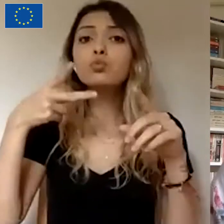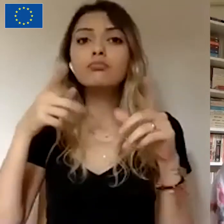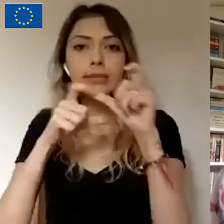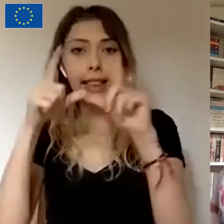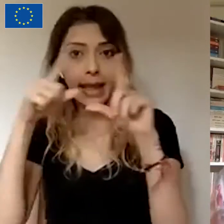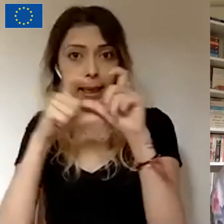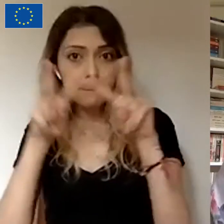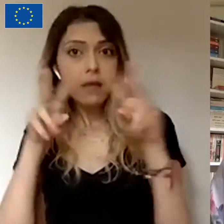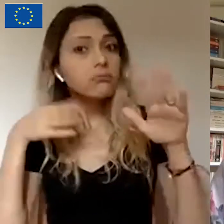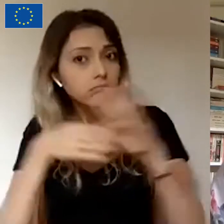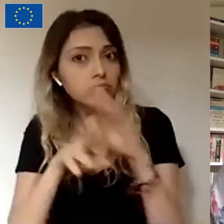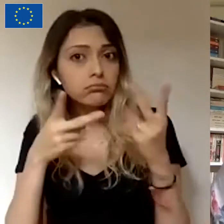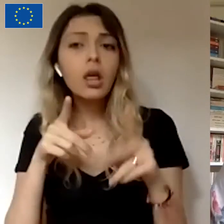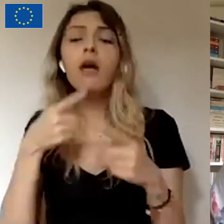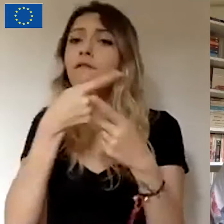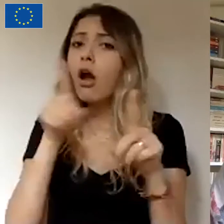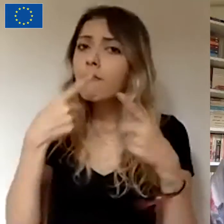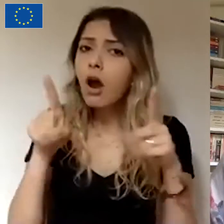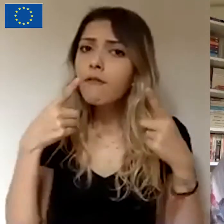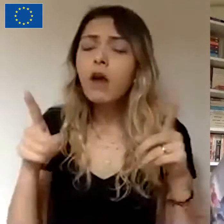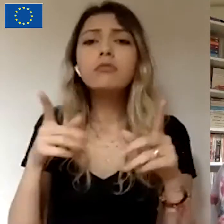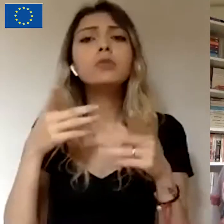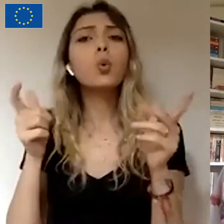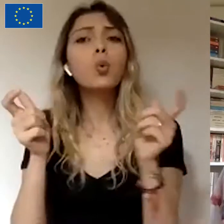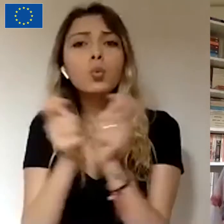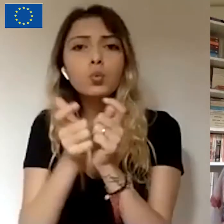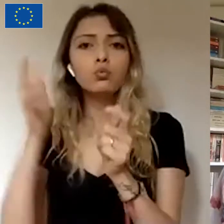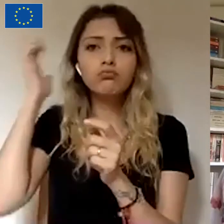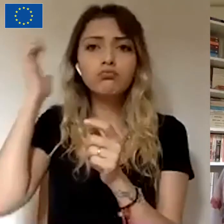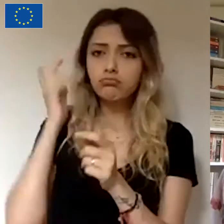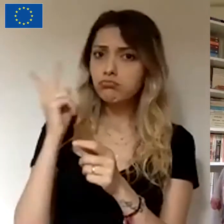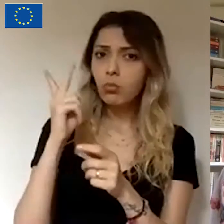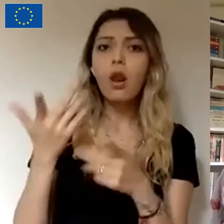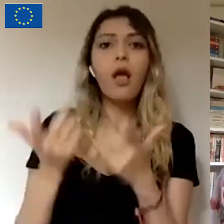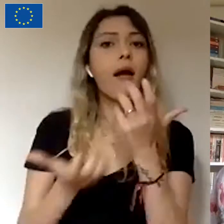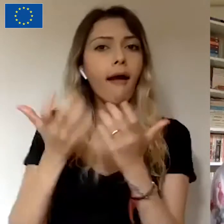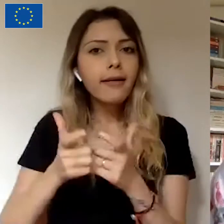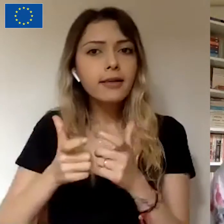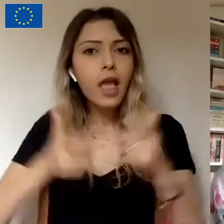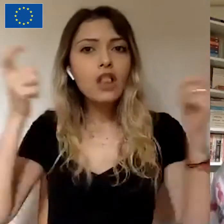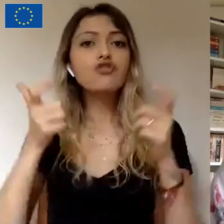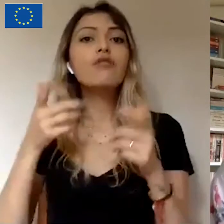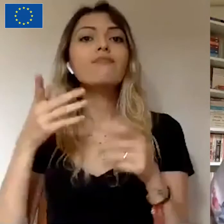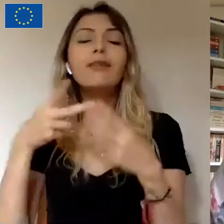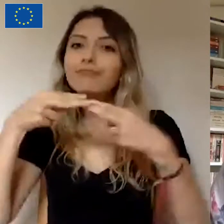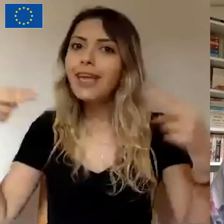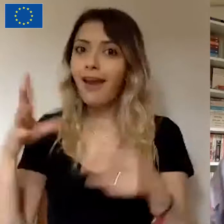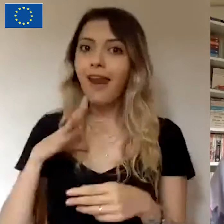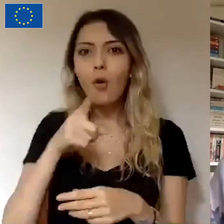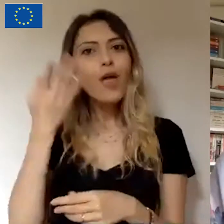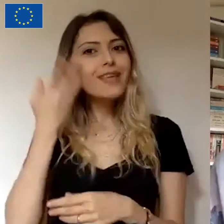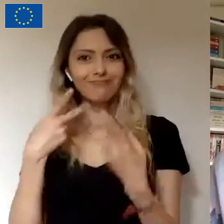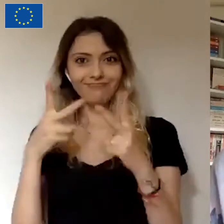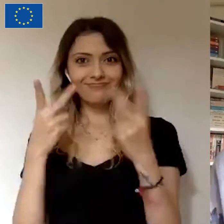kanalında size ilham olabilecek farklı örgütlerinde kaynak geliştirme hikayeni izleyebilirsiniz. Dikkatinizi çekeceğini ümit ediyoruz.